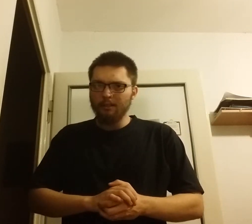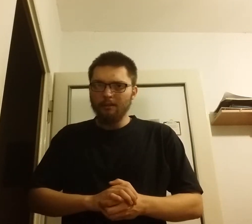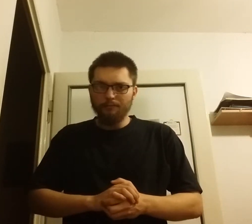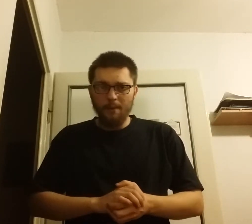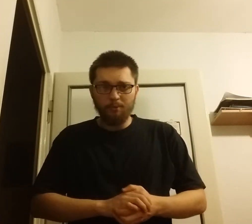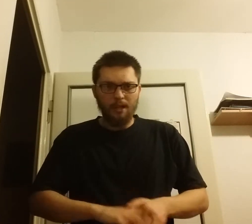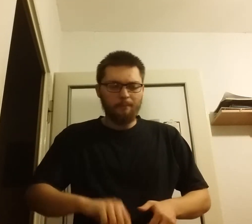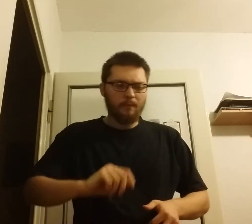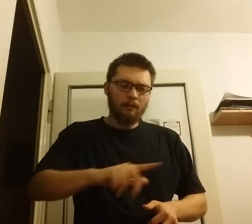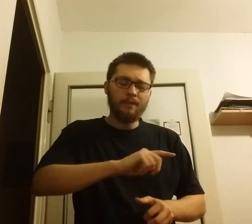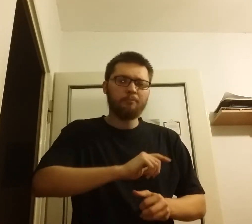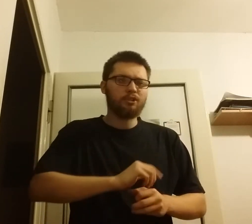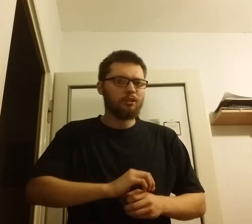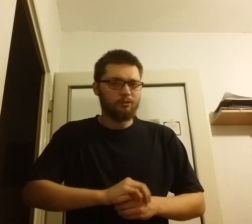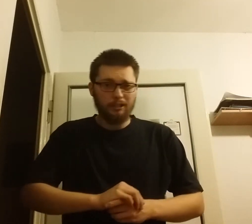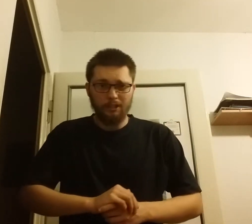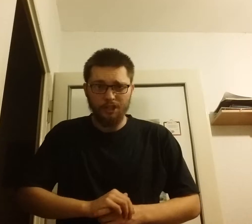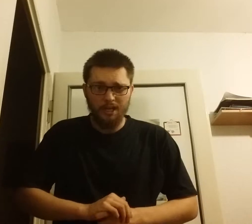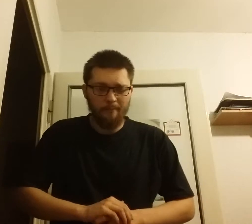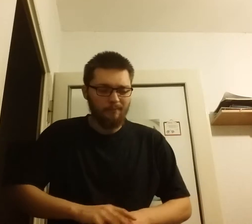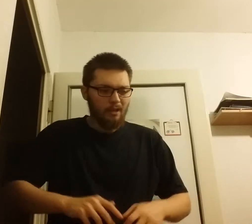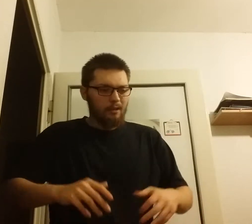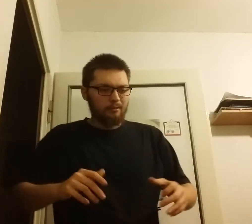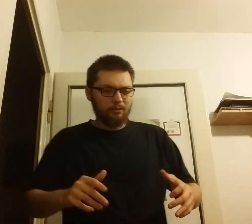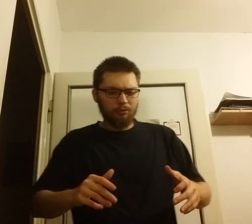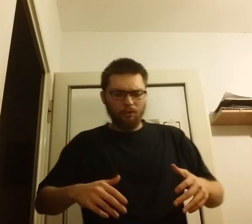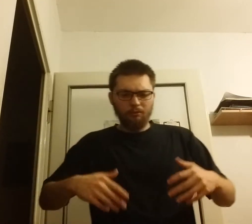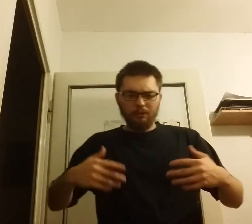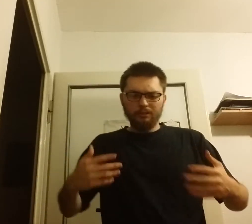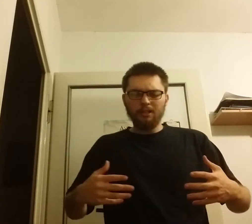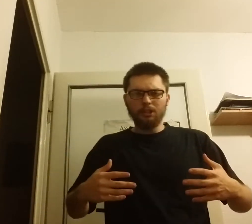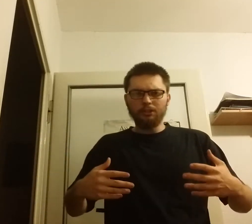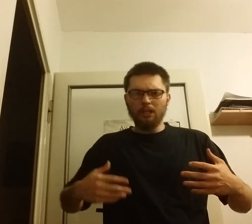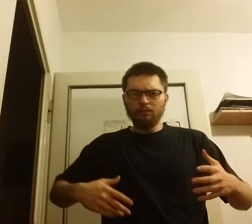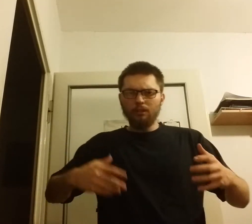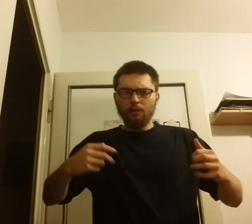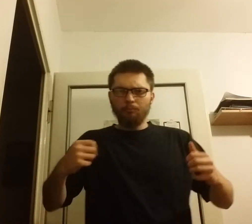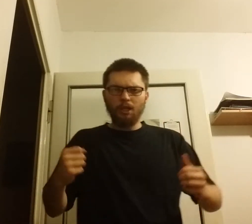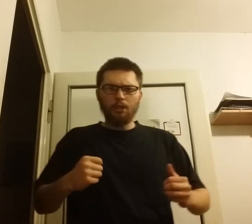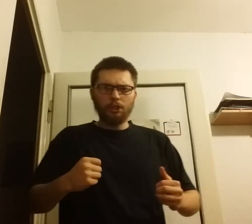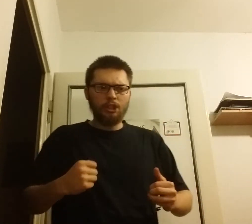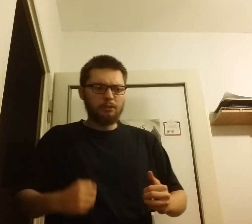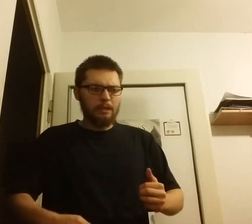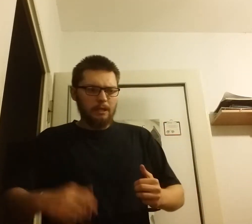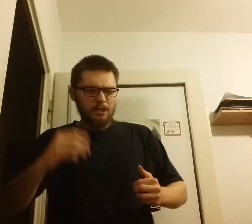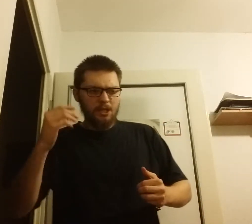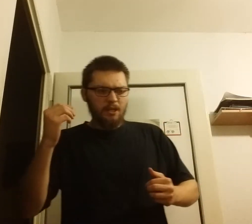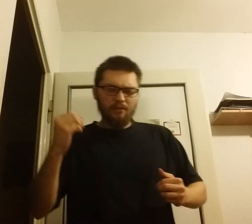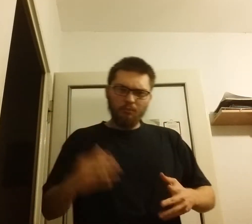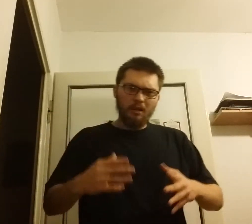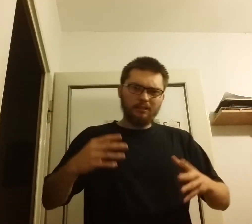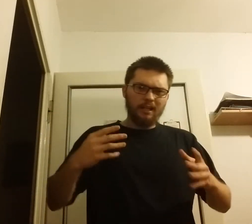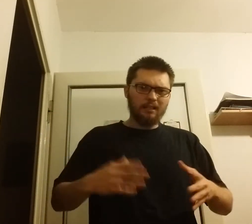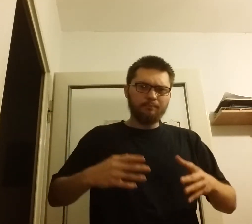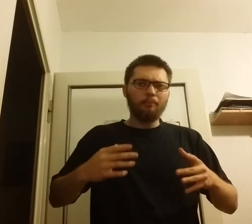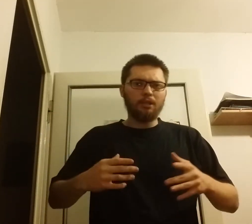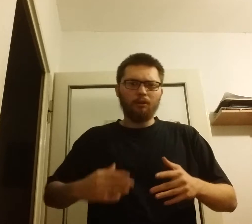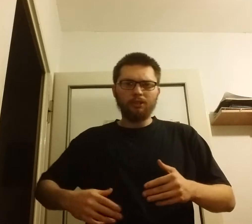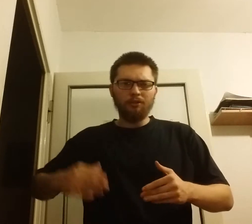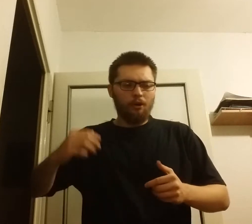Wieprza. Wieprz to taka rzeka którą nasze oddziały przekroczyły i zaraz po przekroczeniu